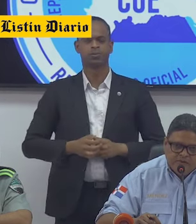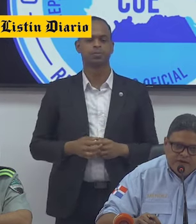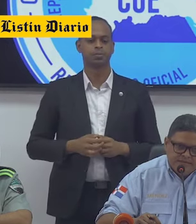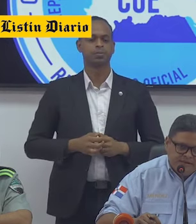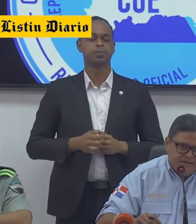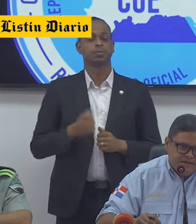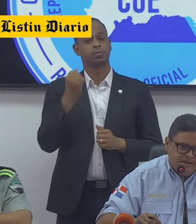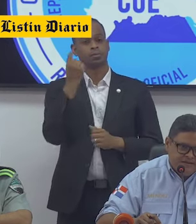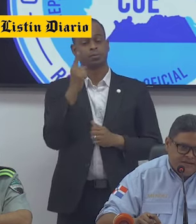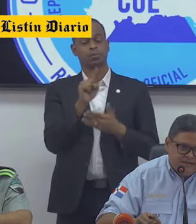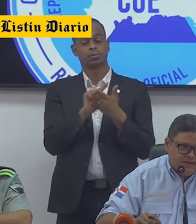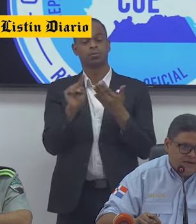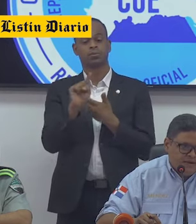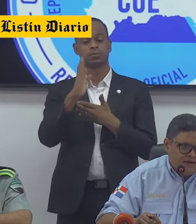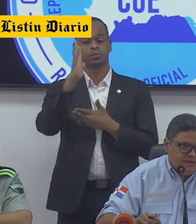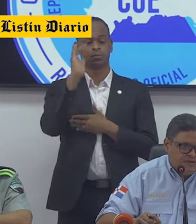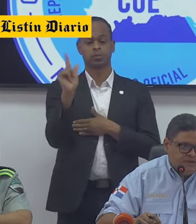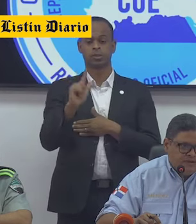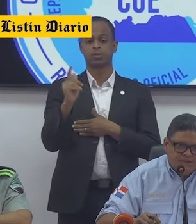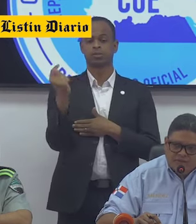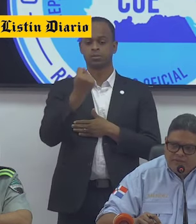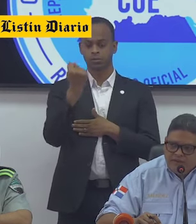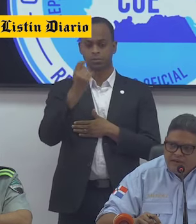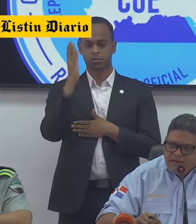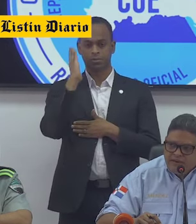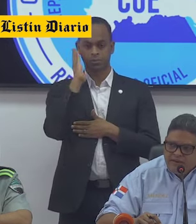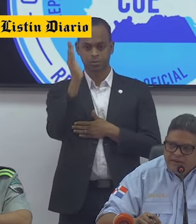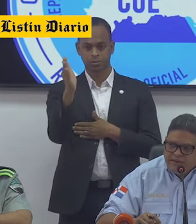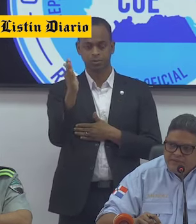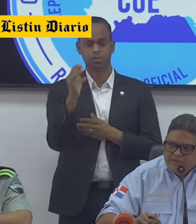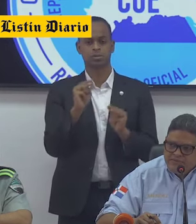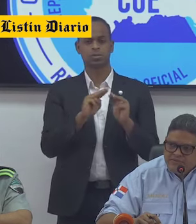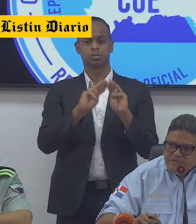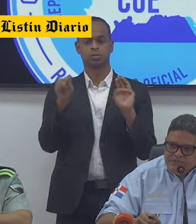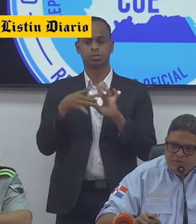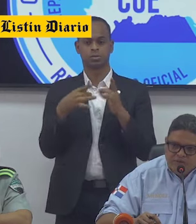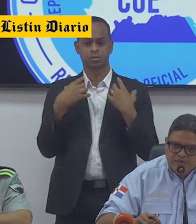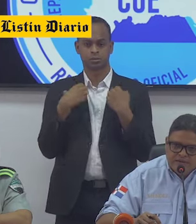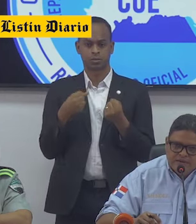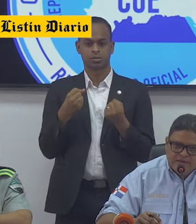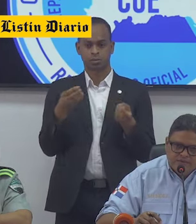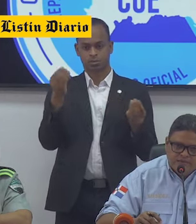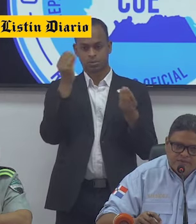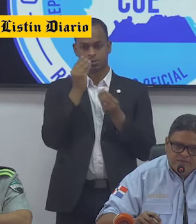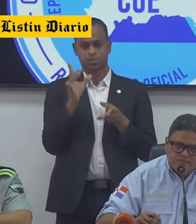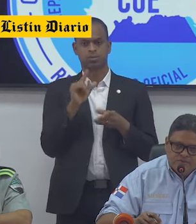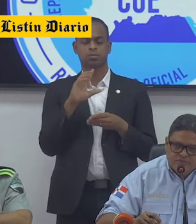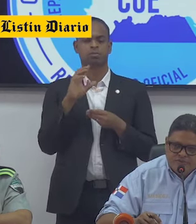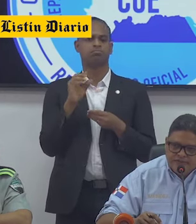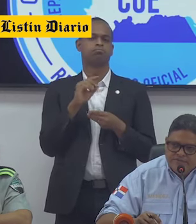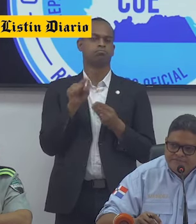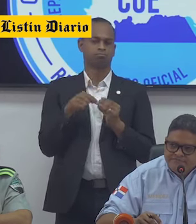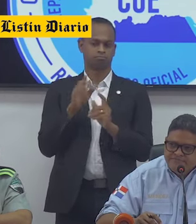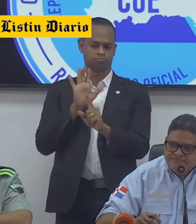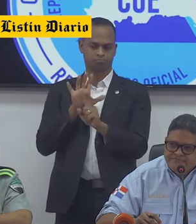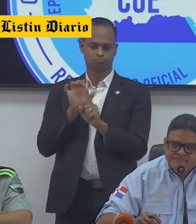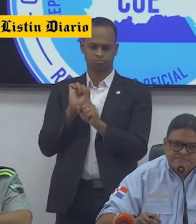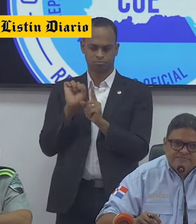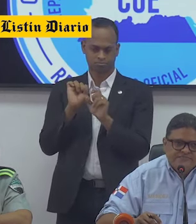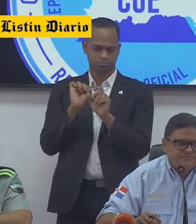Entiendo que la semana que viene ya, de lunes a martes, digo mediante, cuando el Ministerio de Salud nos remita los datos concretos.